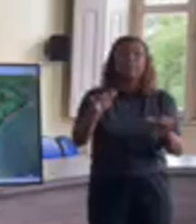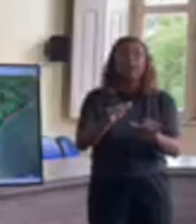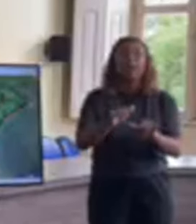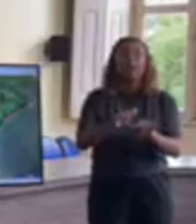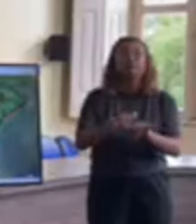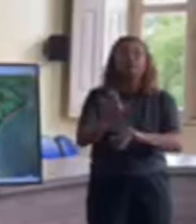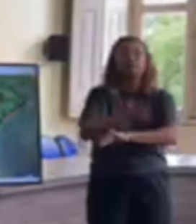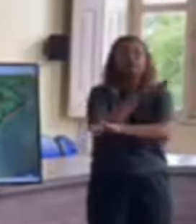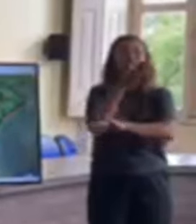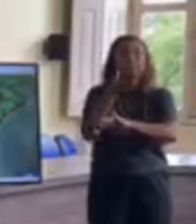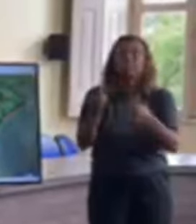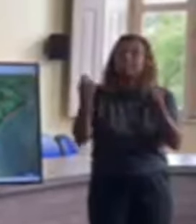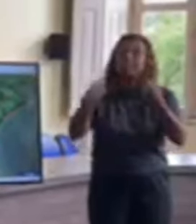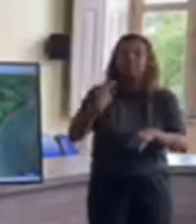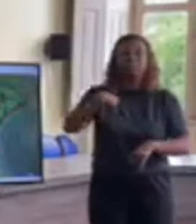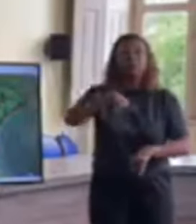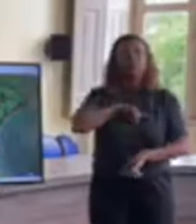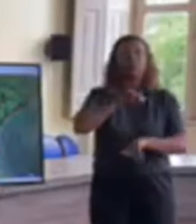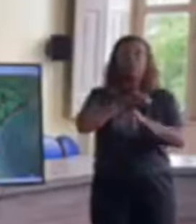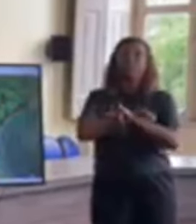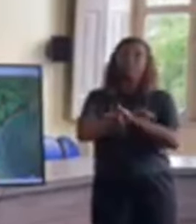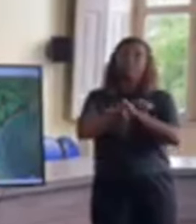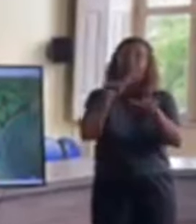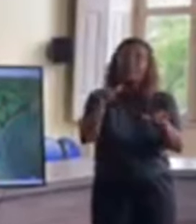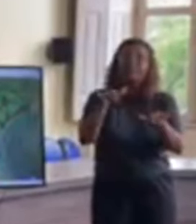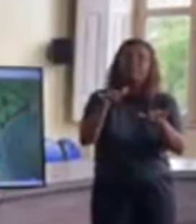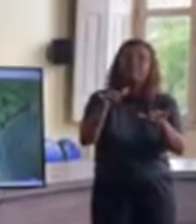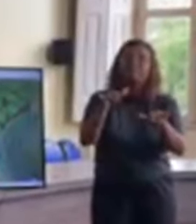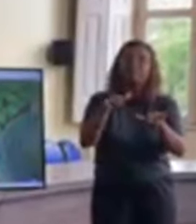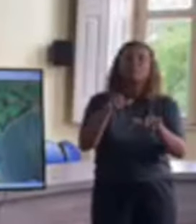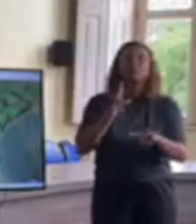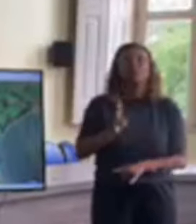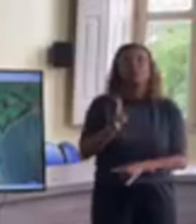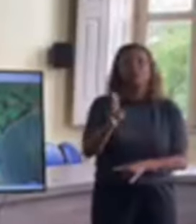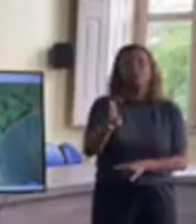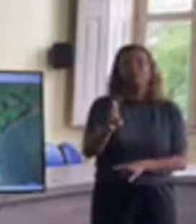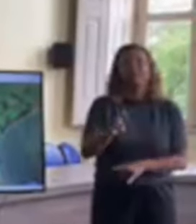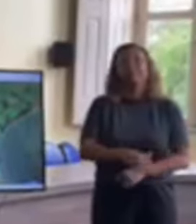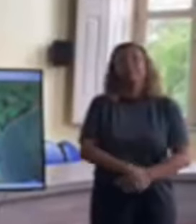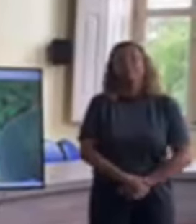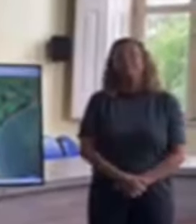todo o dia, assim que necessário. Conto com todo mundo, vamos em frente.